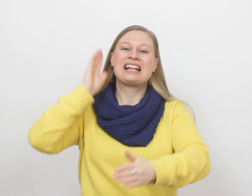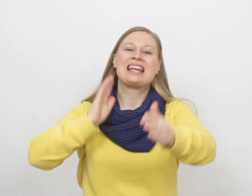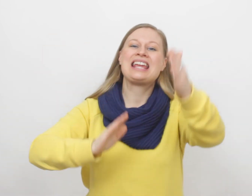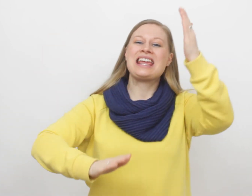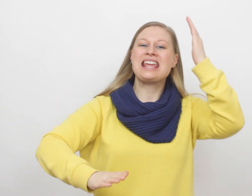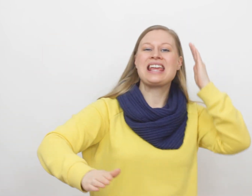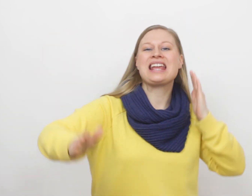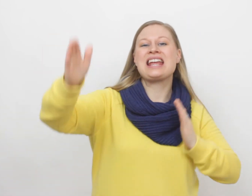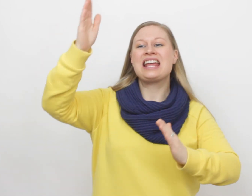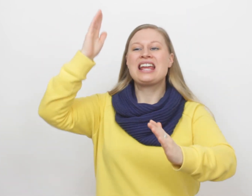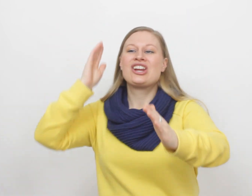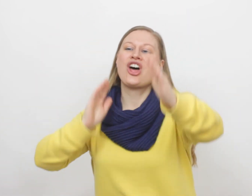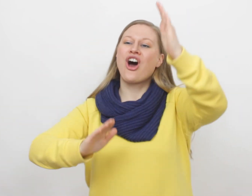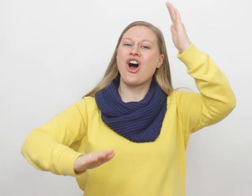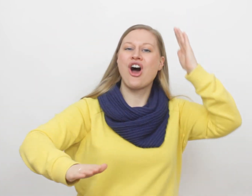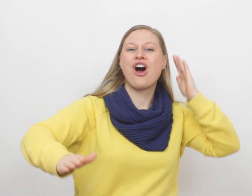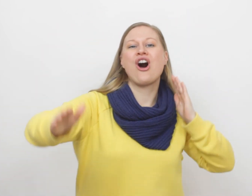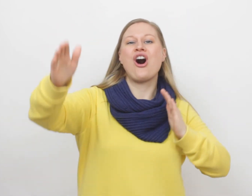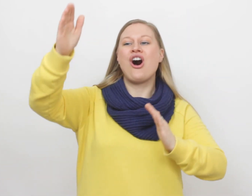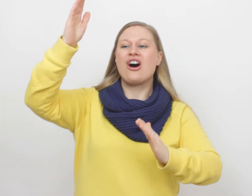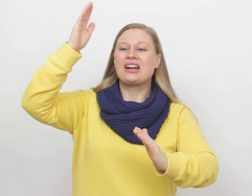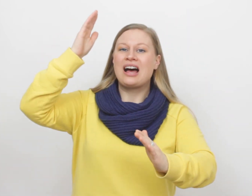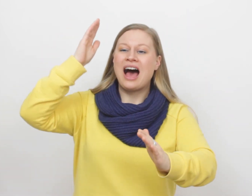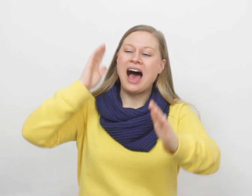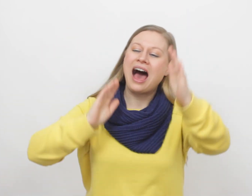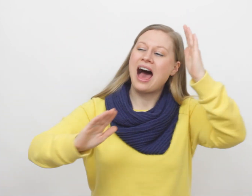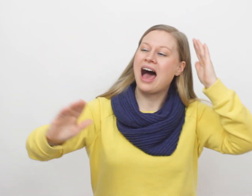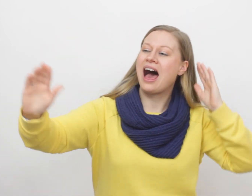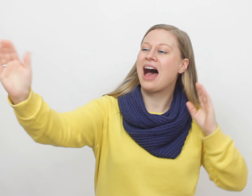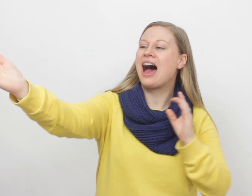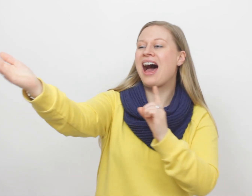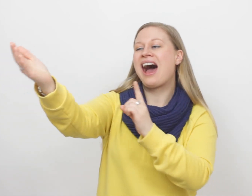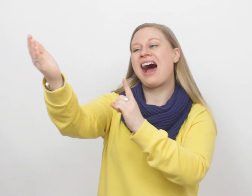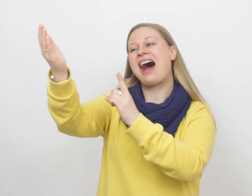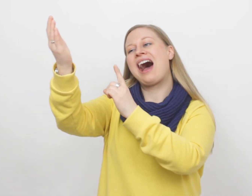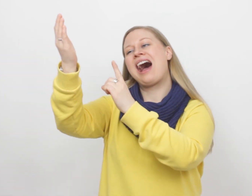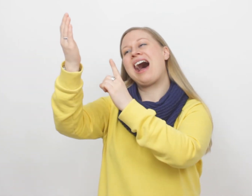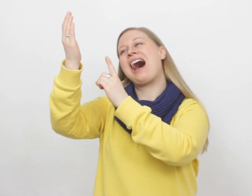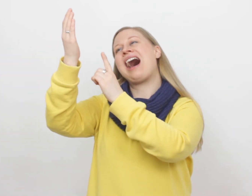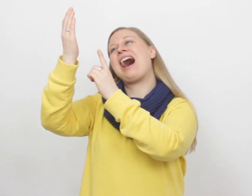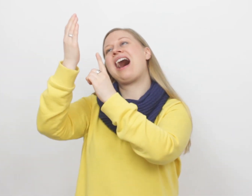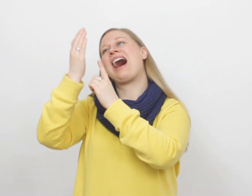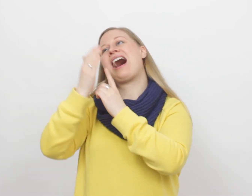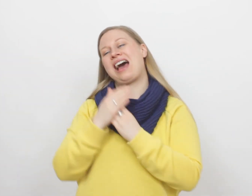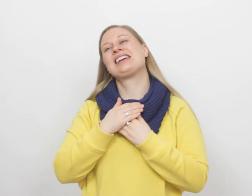eerlijkheid. Een leven in eerlijkheid.